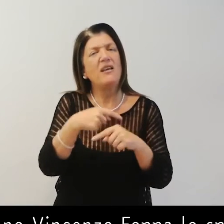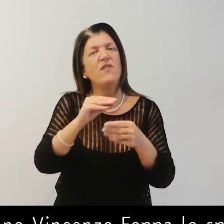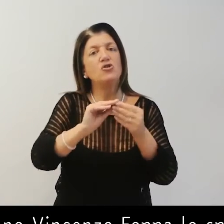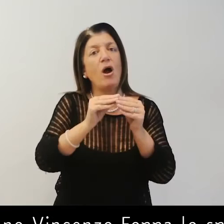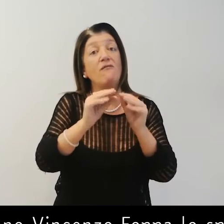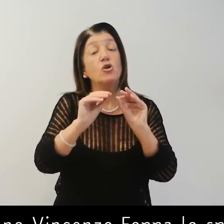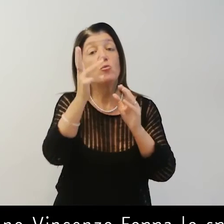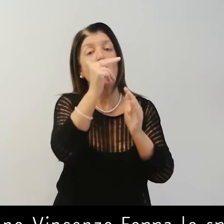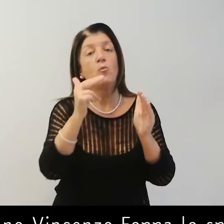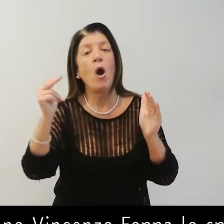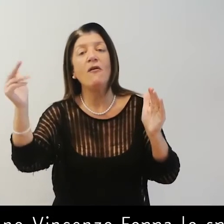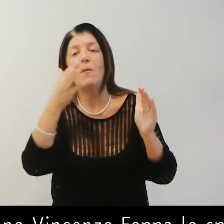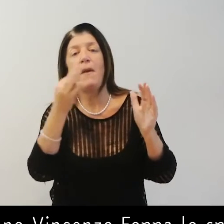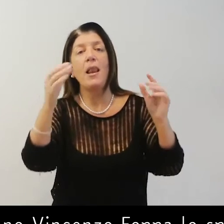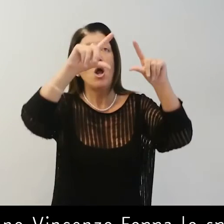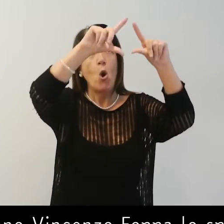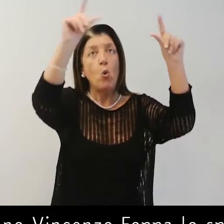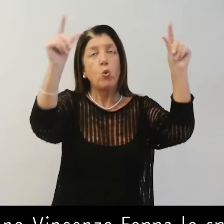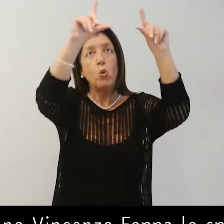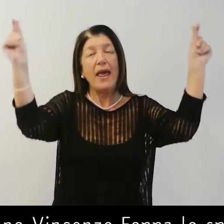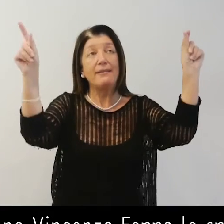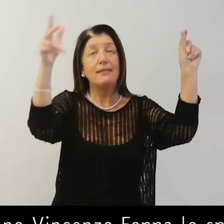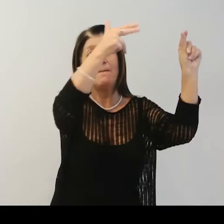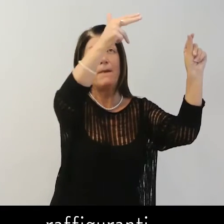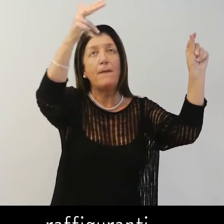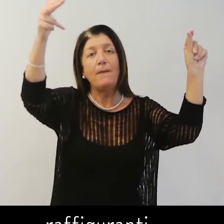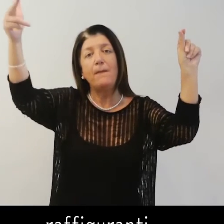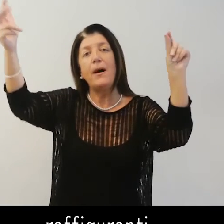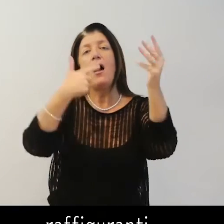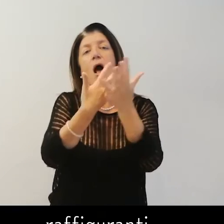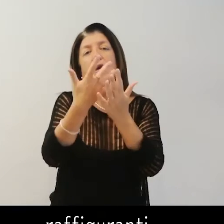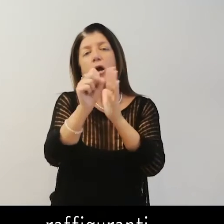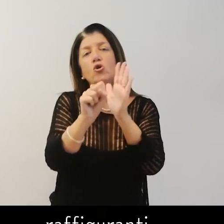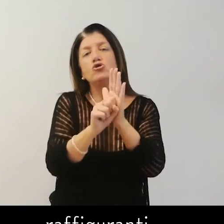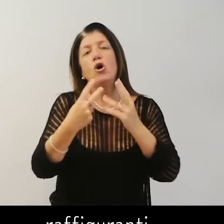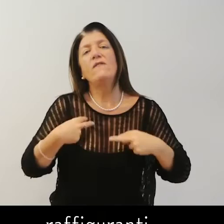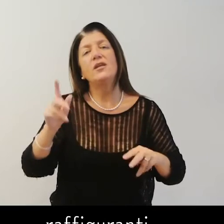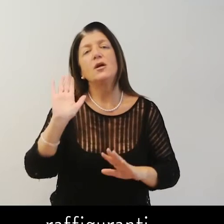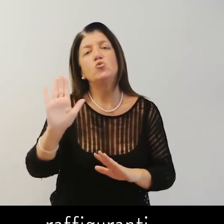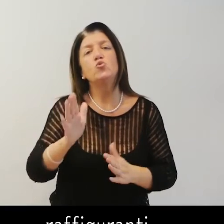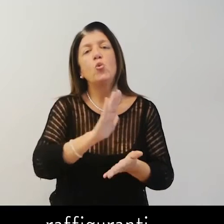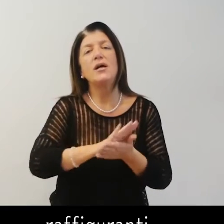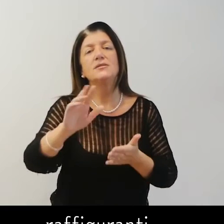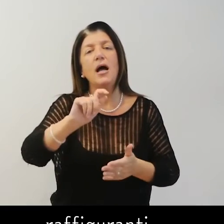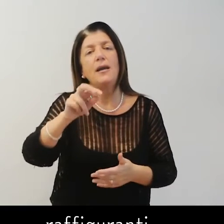lo splendido ciclo di affreschi nelle lunette raffiguranti scene della vita di san pietro da